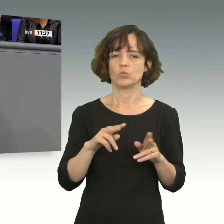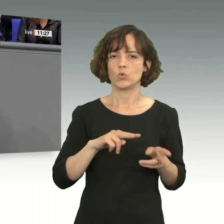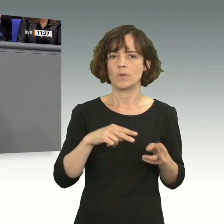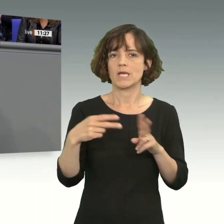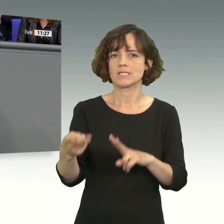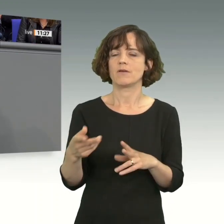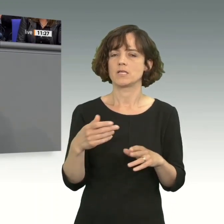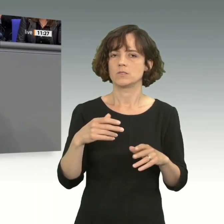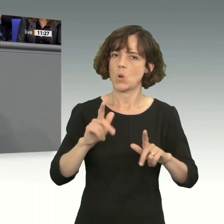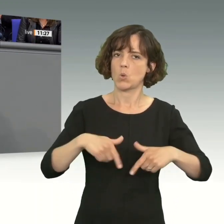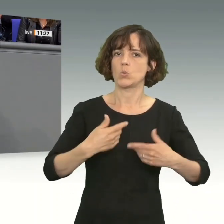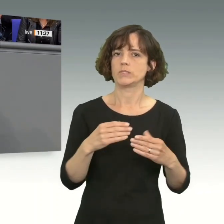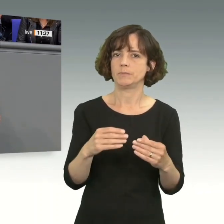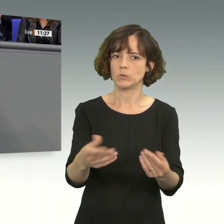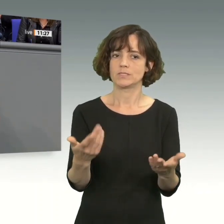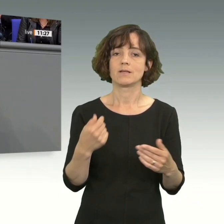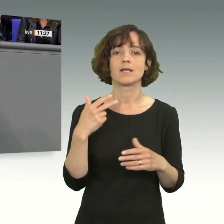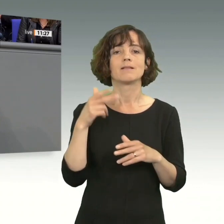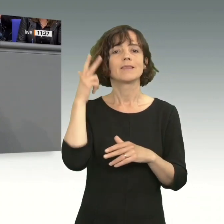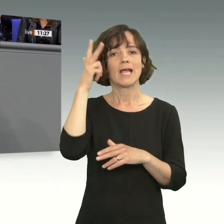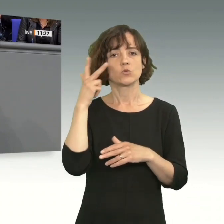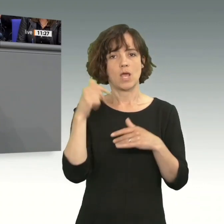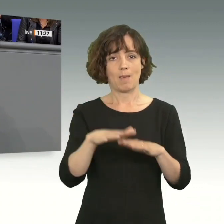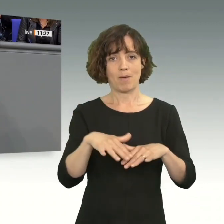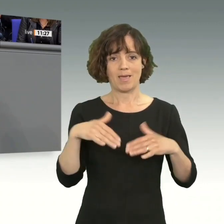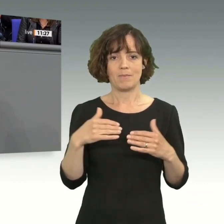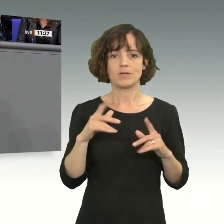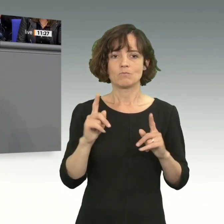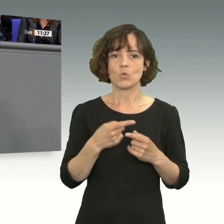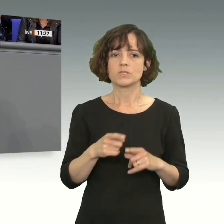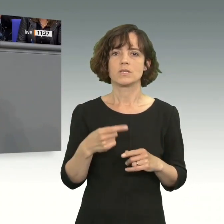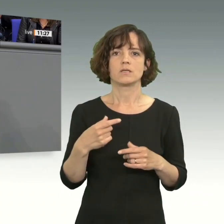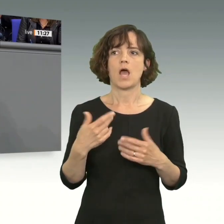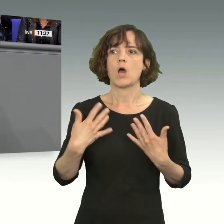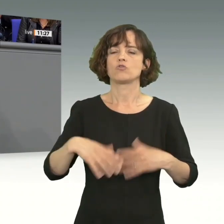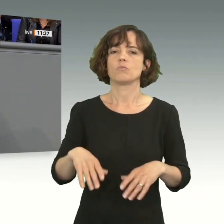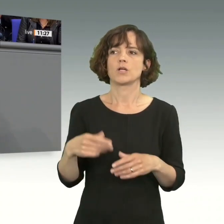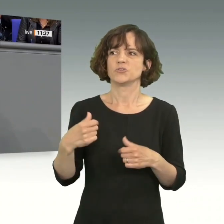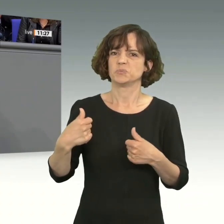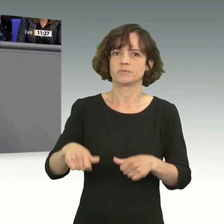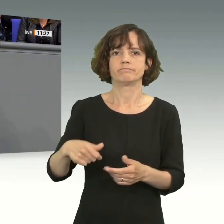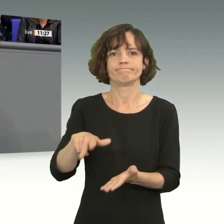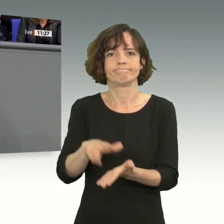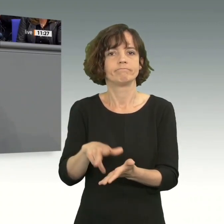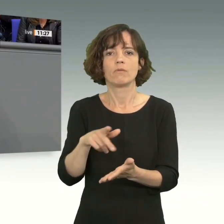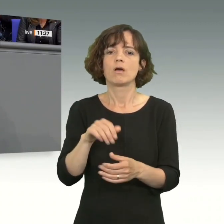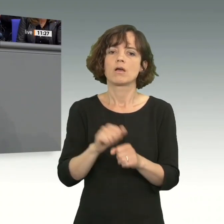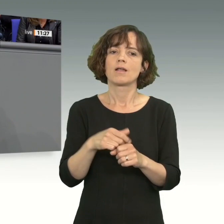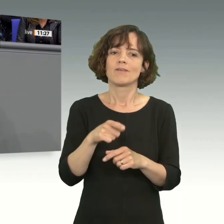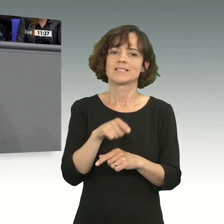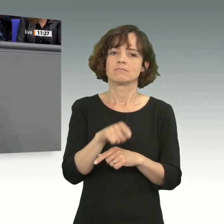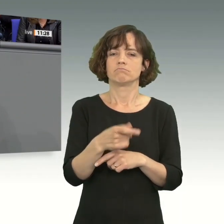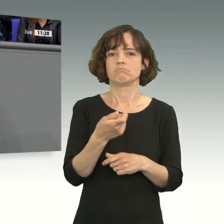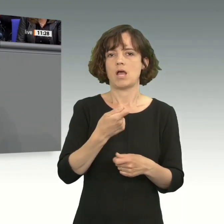setzen kann. Die nationalen Parlamente müssen so nicht zwingend ratifizieren, und es wäre die Möglichkeit, den Abschluss des